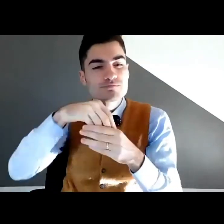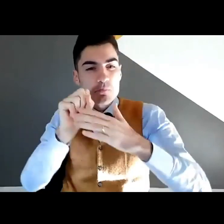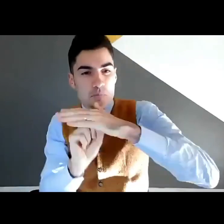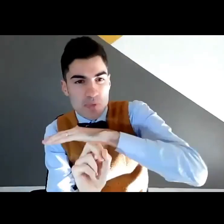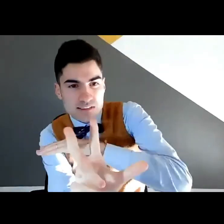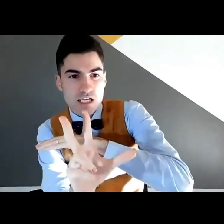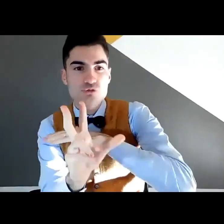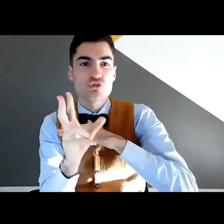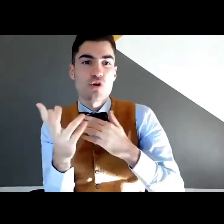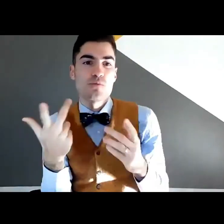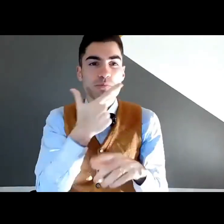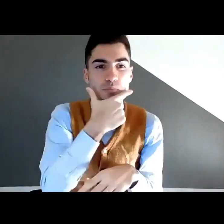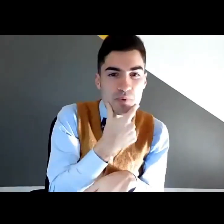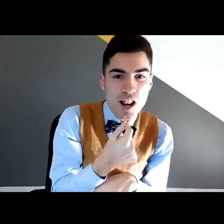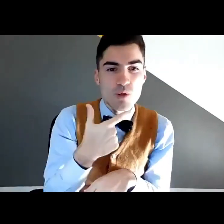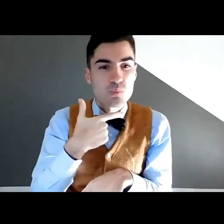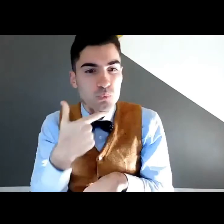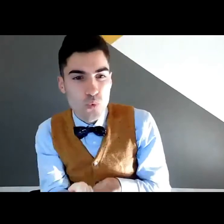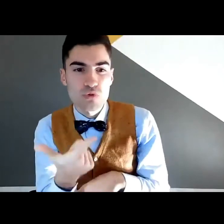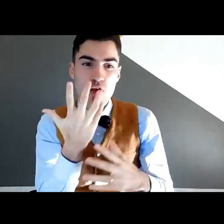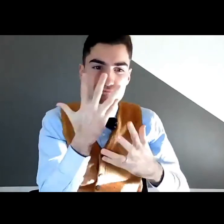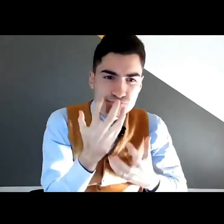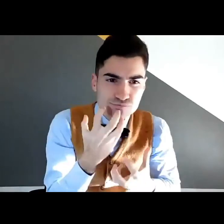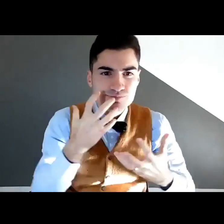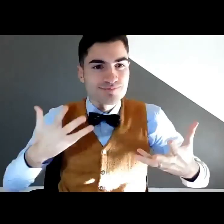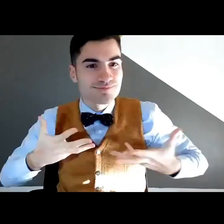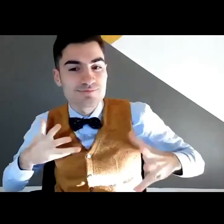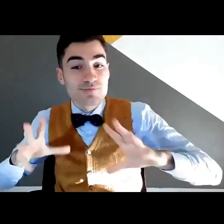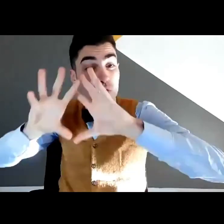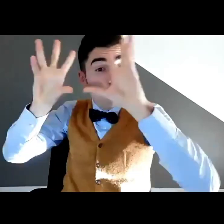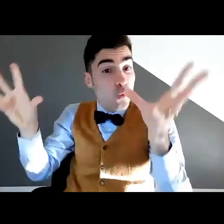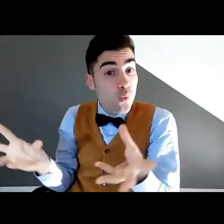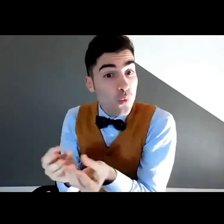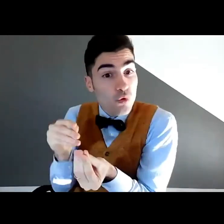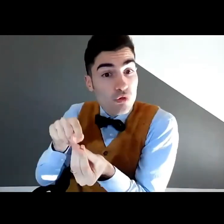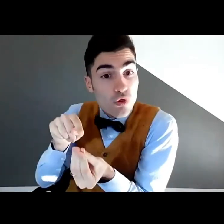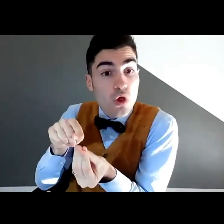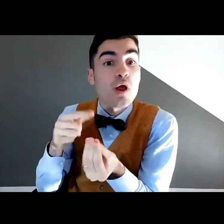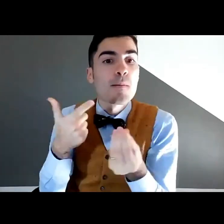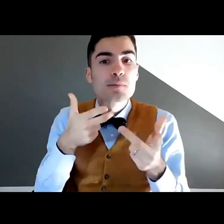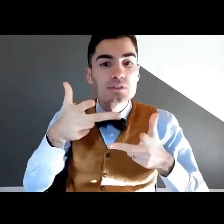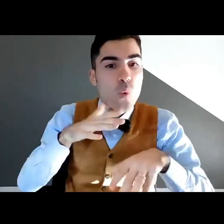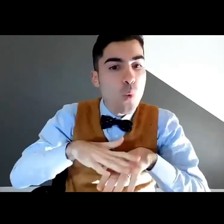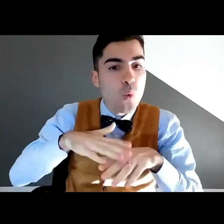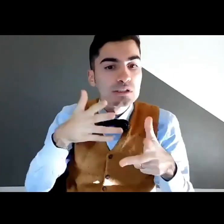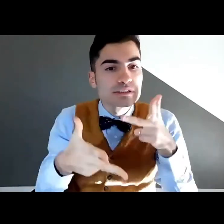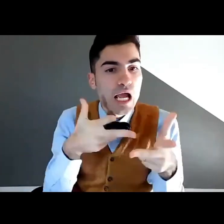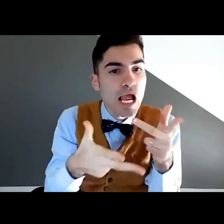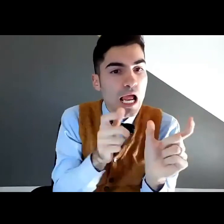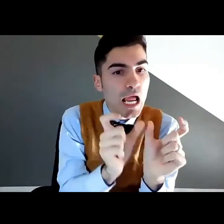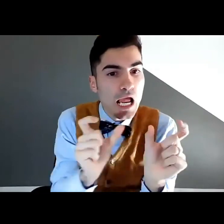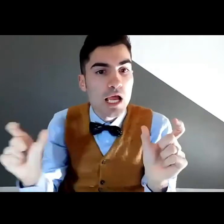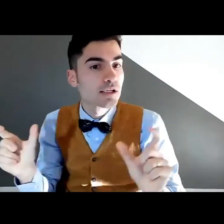un racconto. Racconta una storia, un messaggio che sia bello e brutto, allegro, triste,